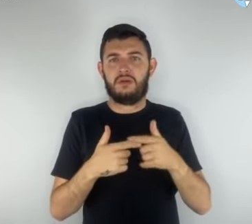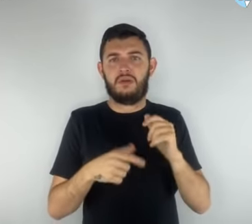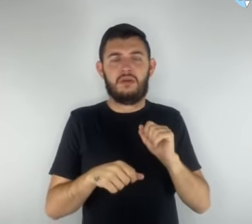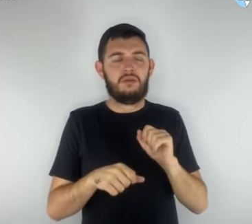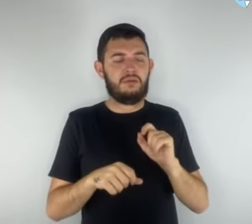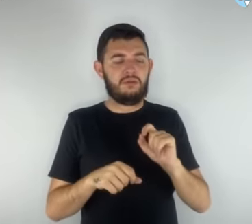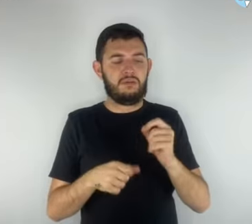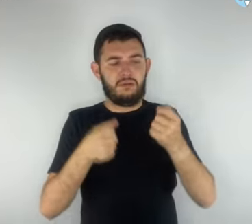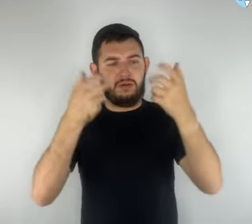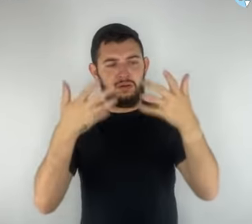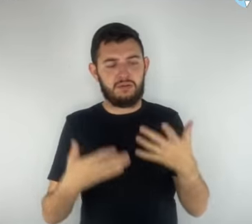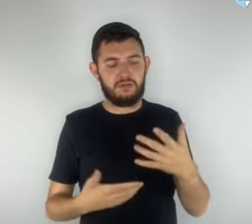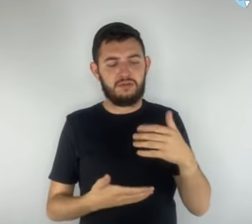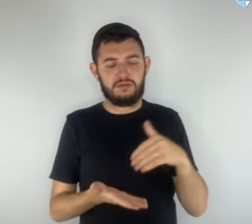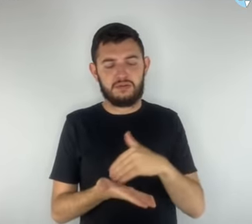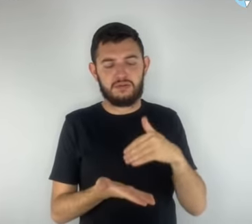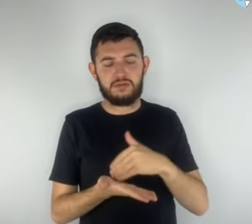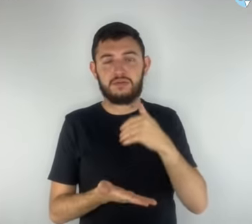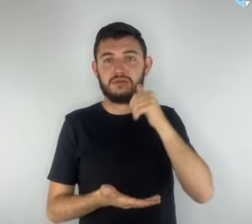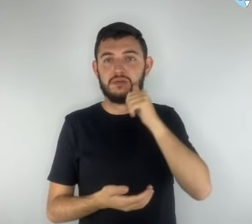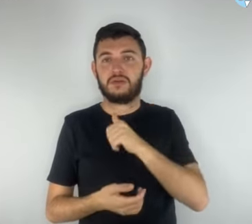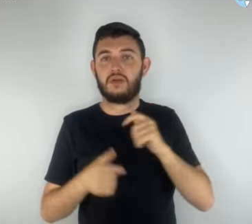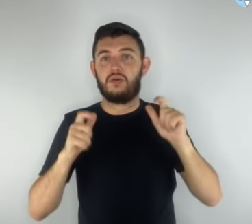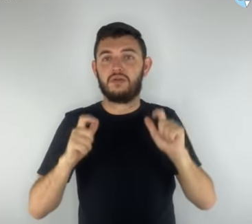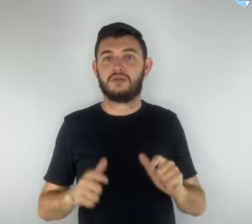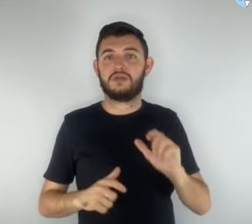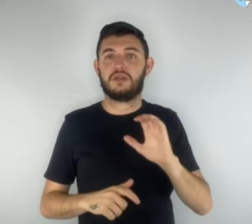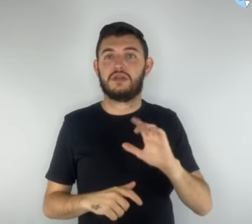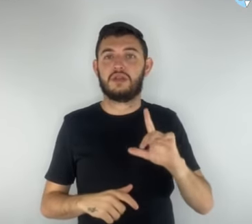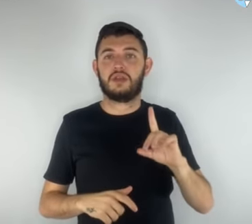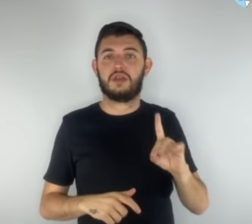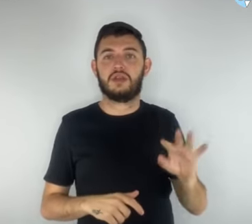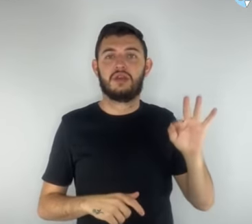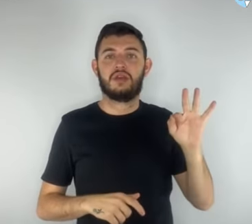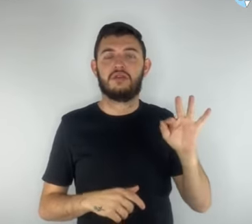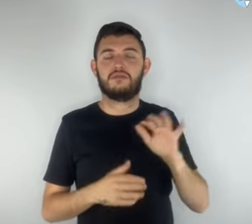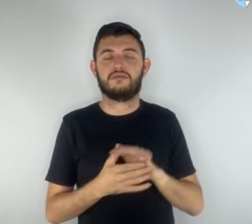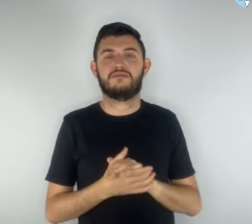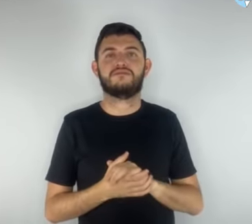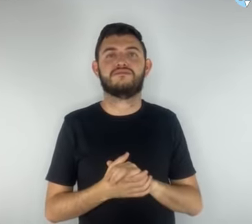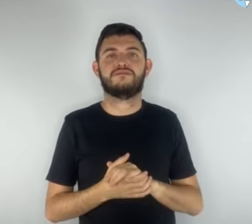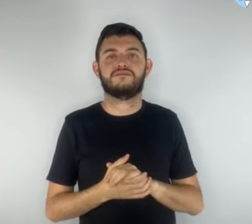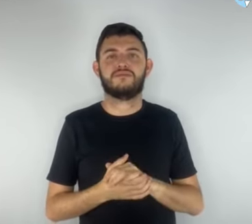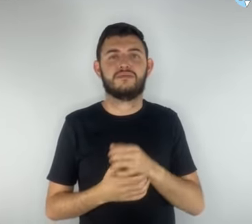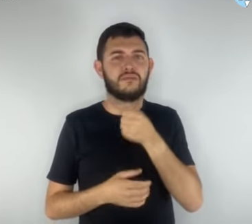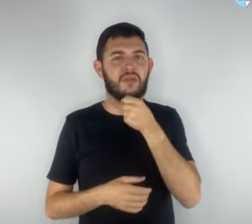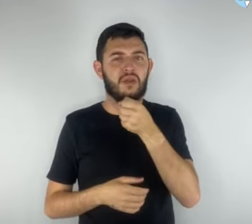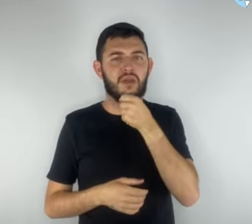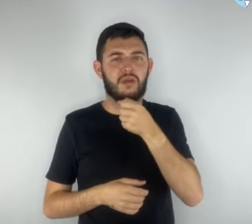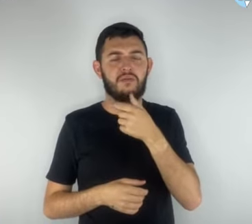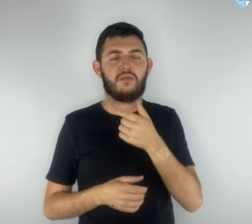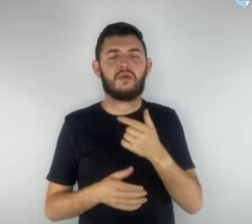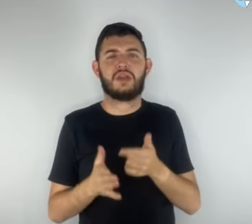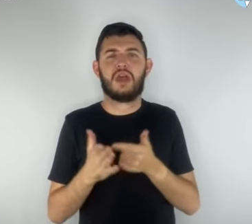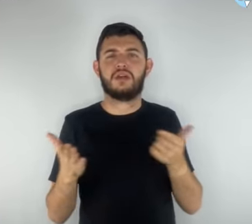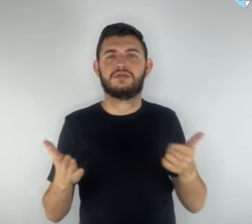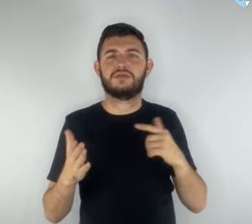subsecretária na CLDF. A reportagem questionou a Secretaria de Educação sobre o